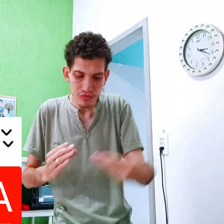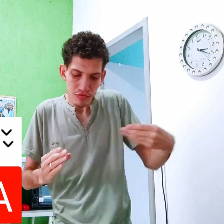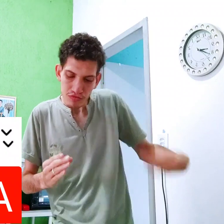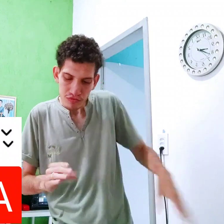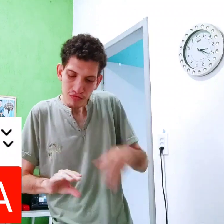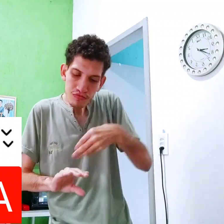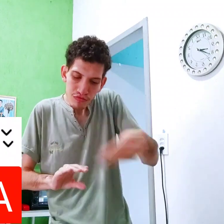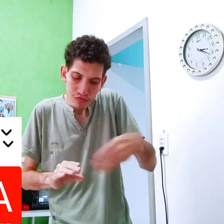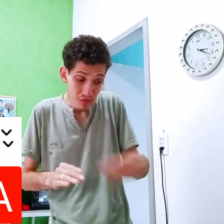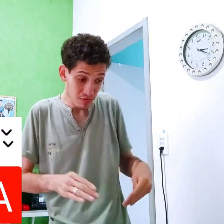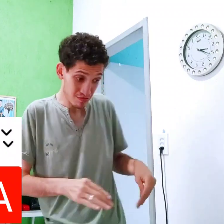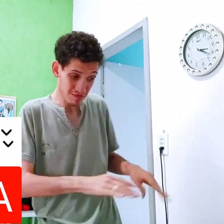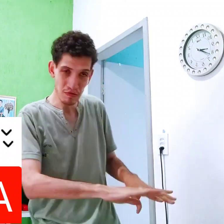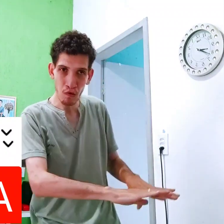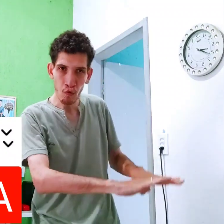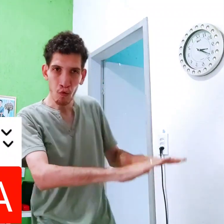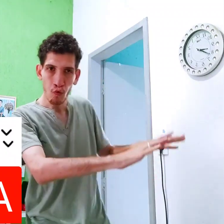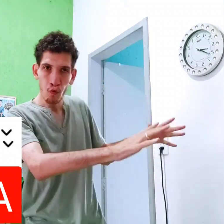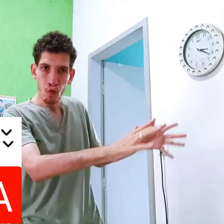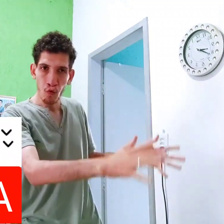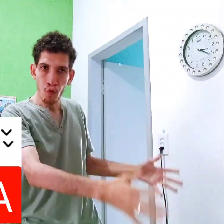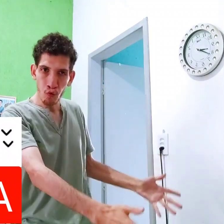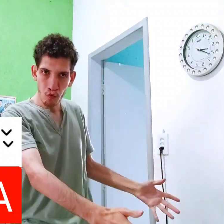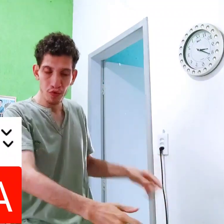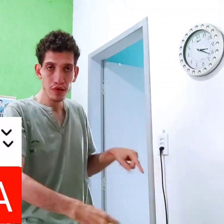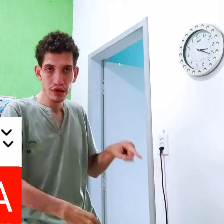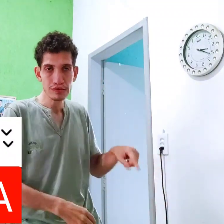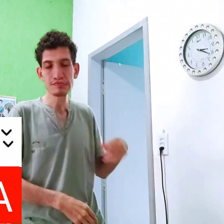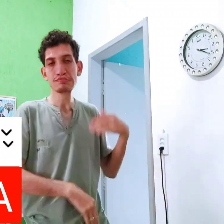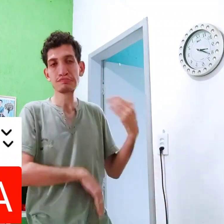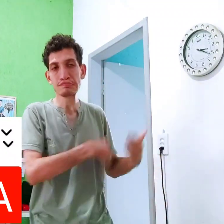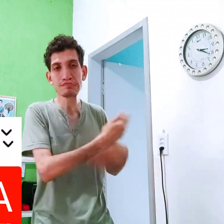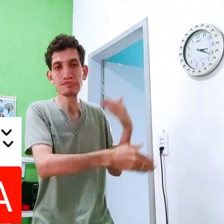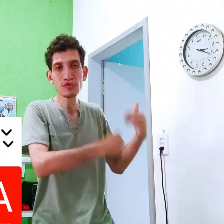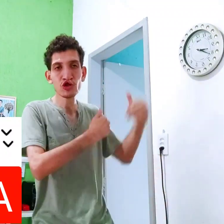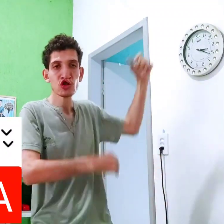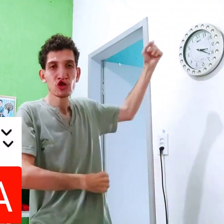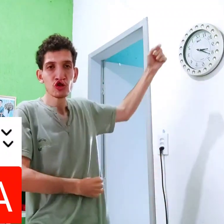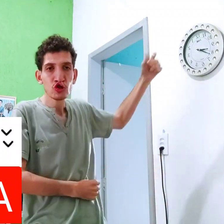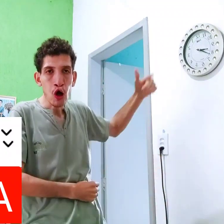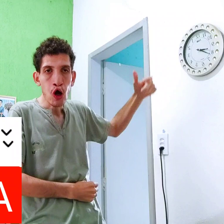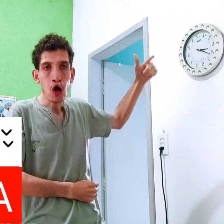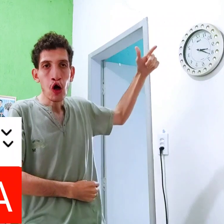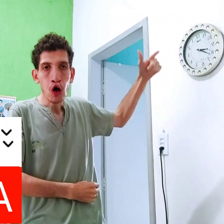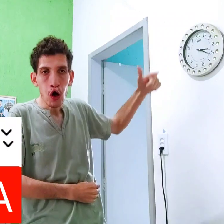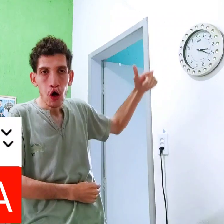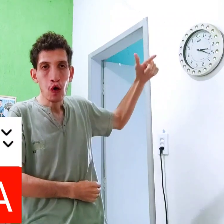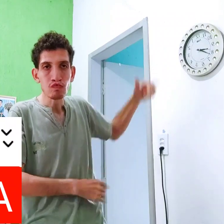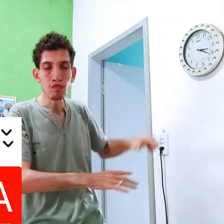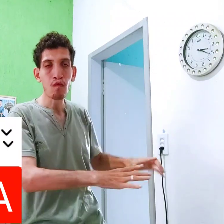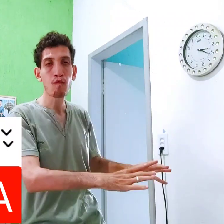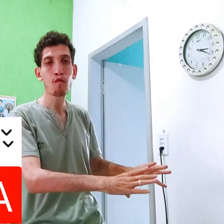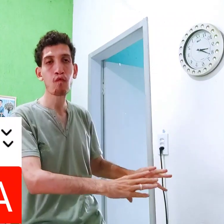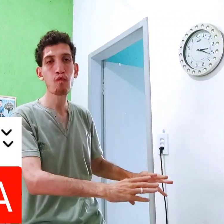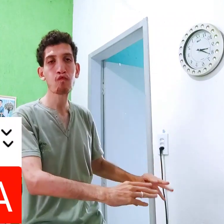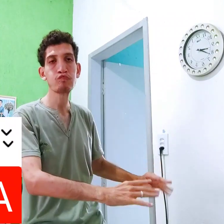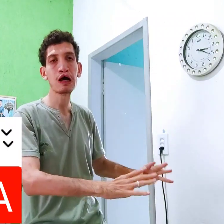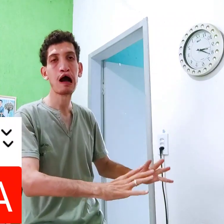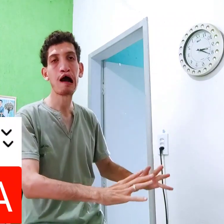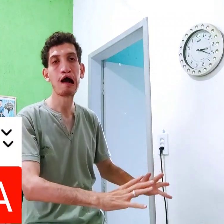Vai retirando do lado, assim E aquela pilha O passado tem que o sol vai batendo E aquilo